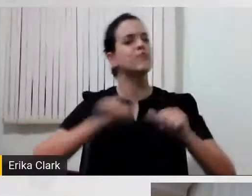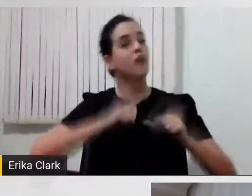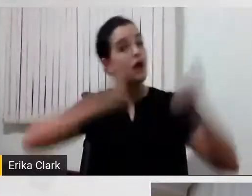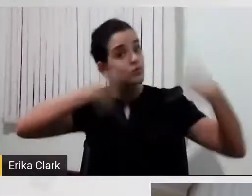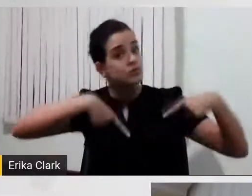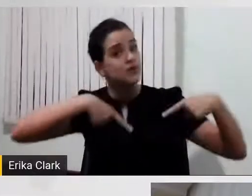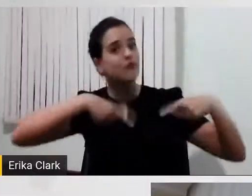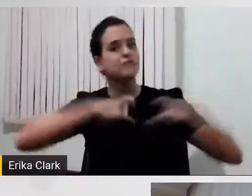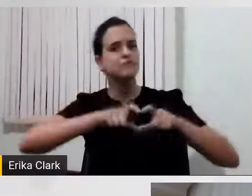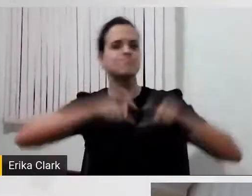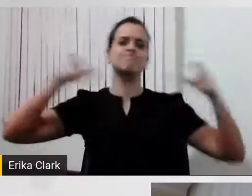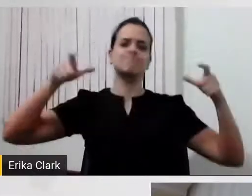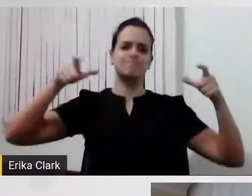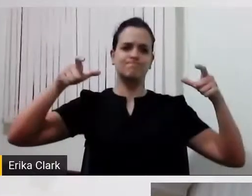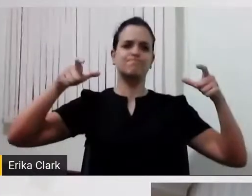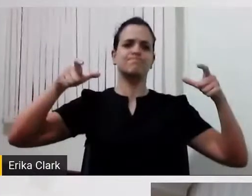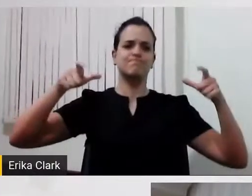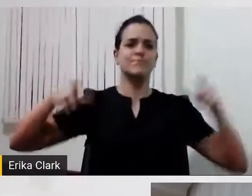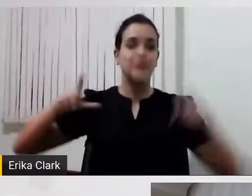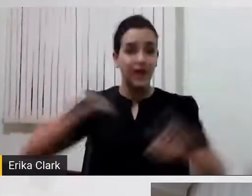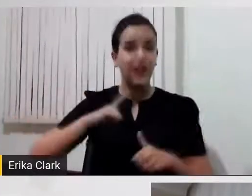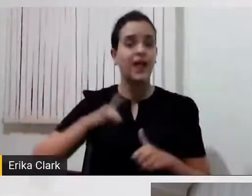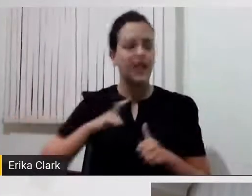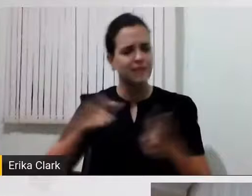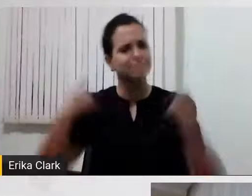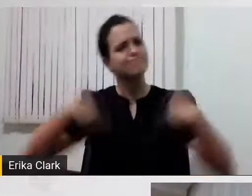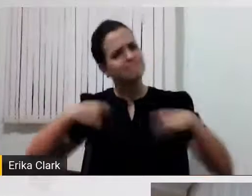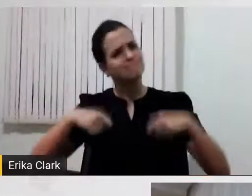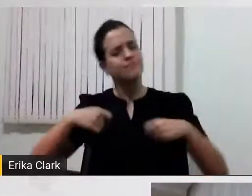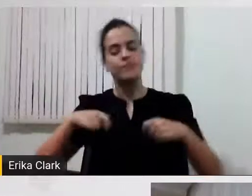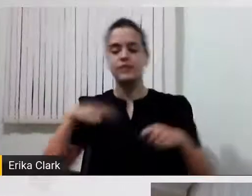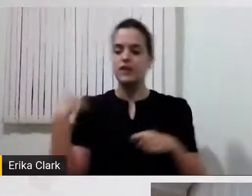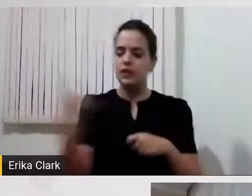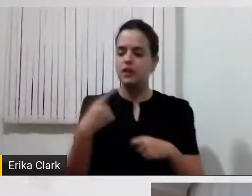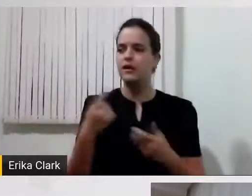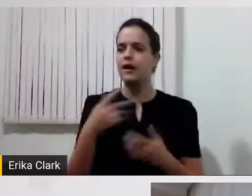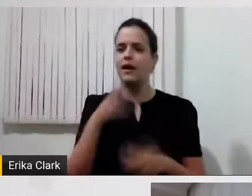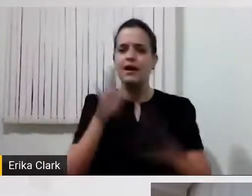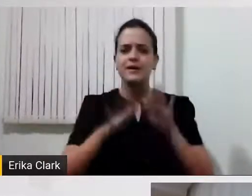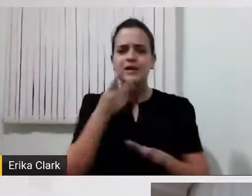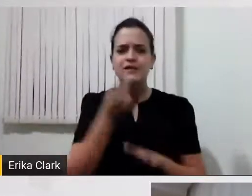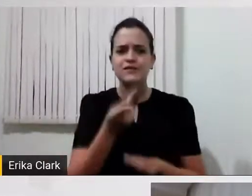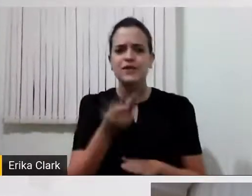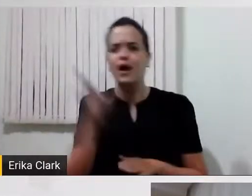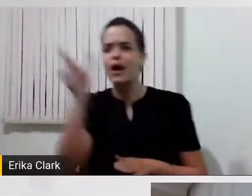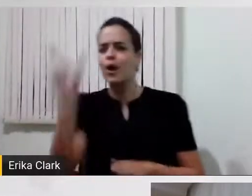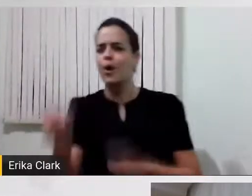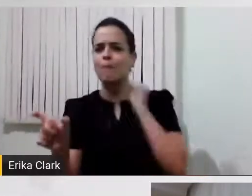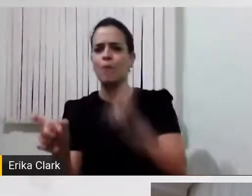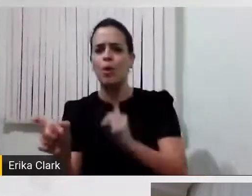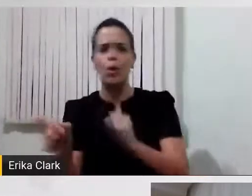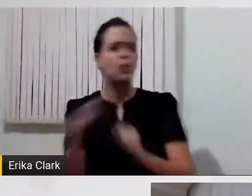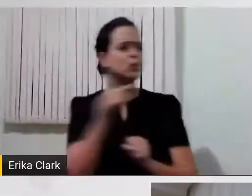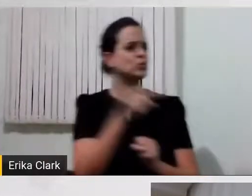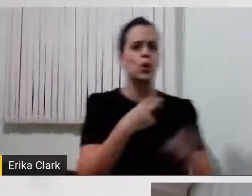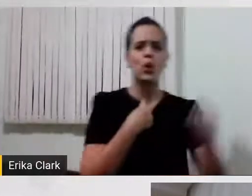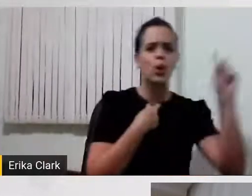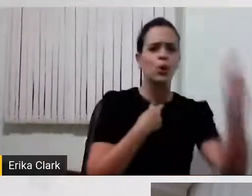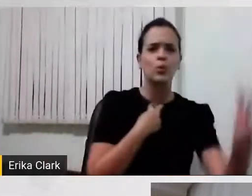necessário. A gente às vezes naturaliza essa questão que um pode, o outro não pode, um é capaz, o